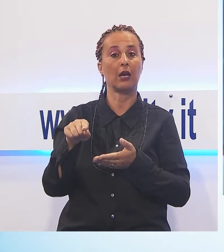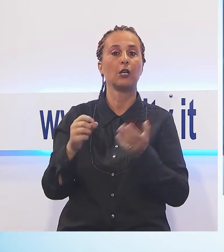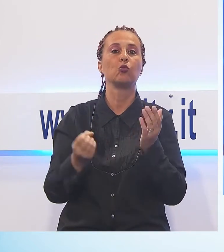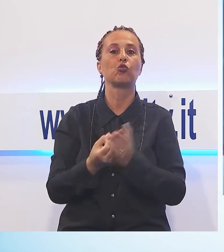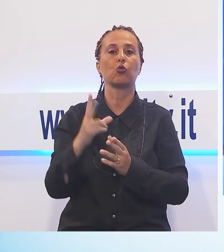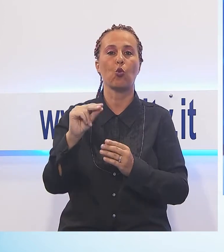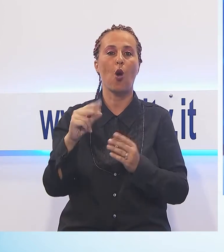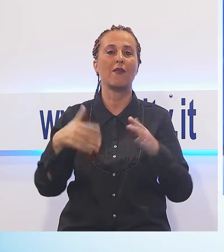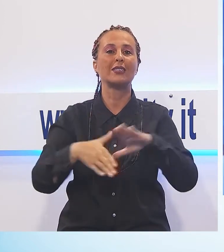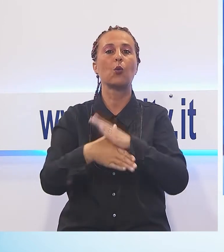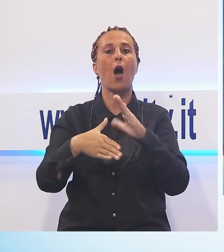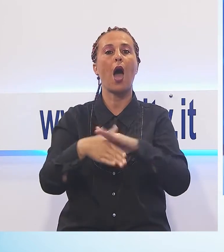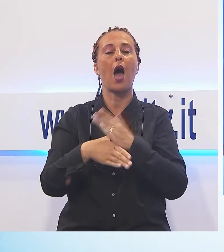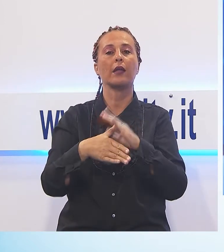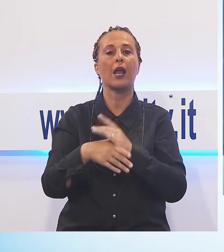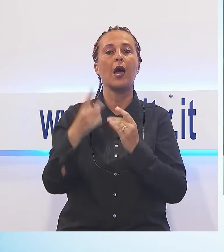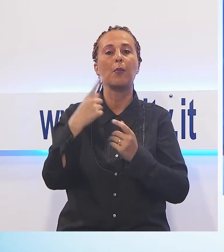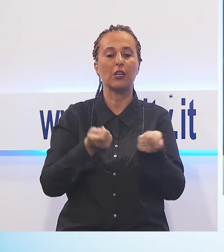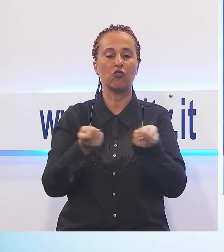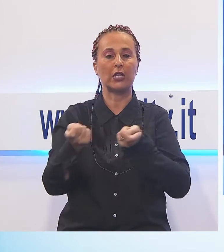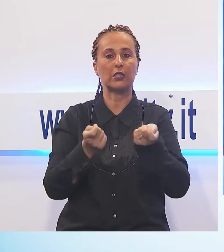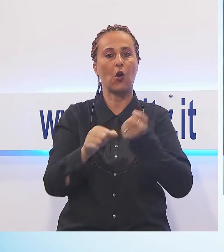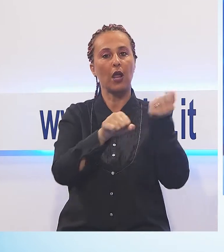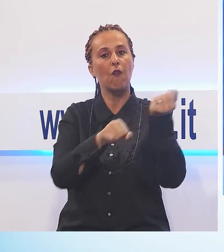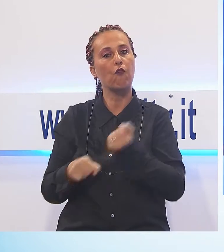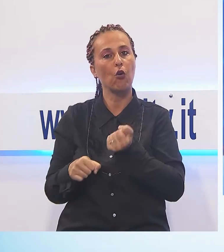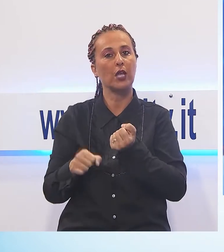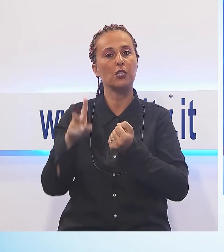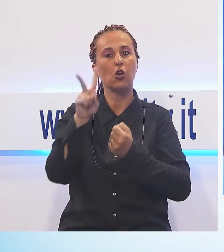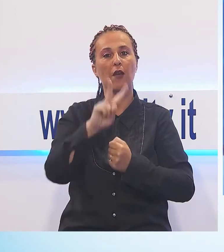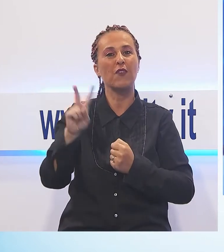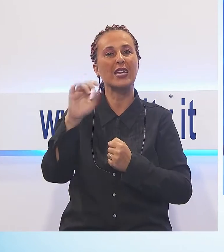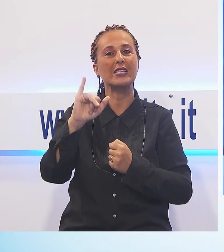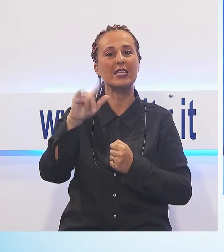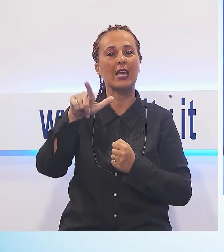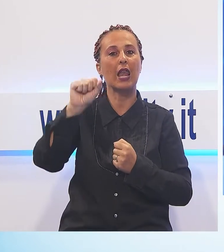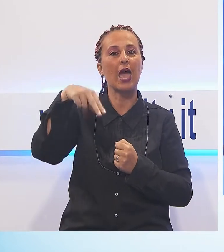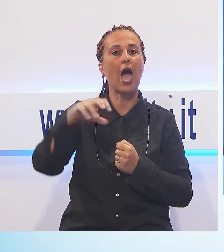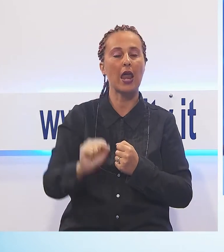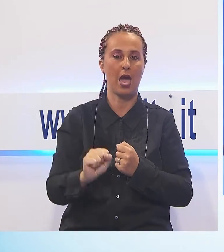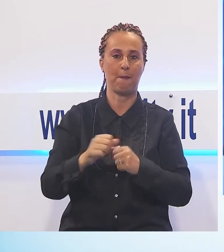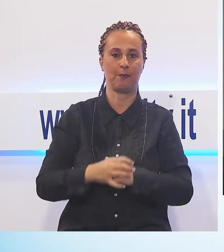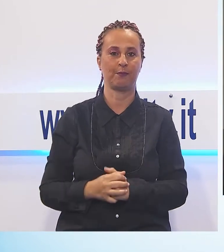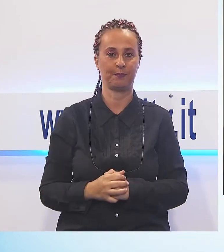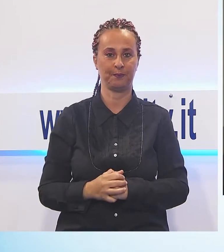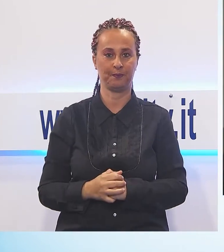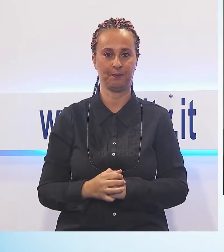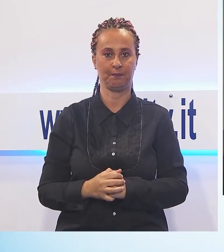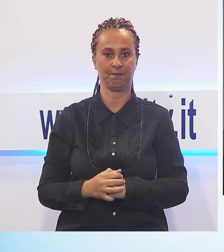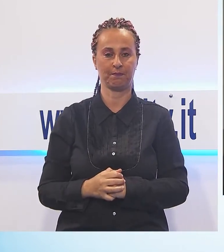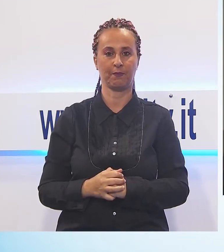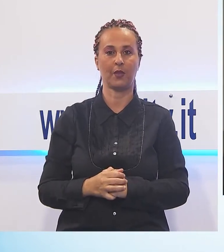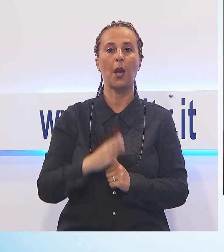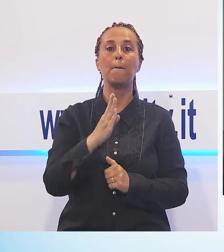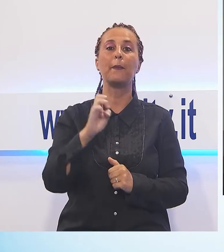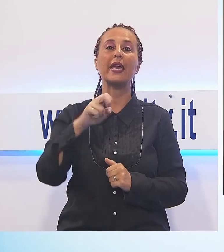della Fondazione Versiliana che reggerà le sorti della Fondazione per i prossimi 5 anni. Alfredo